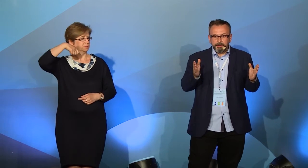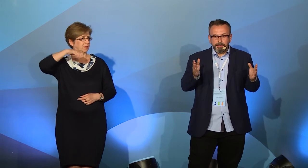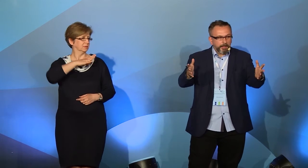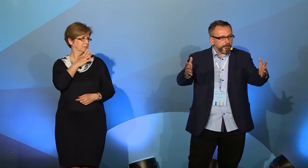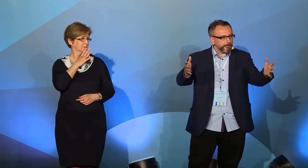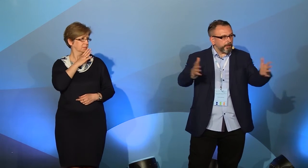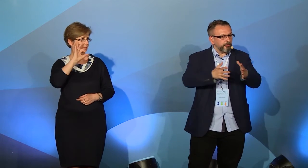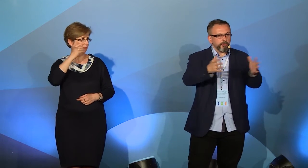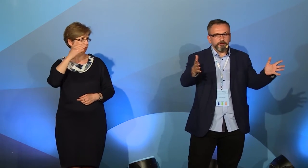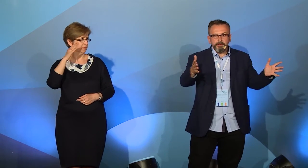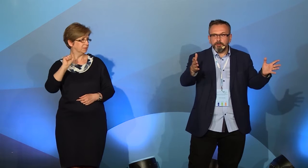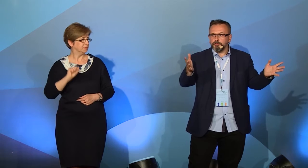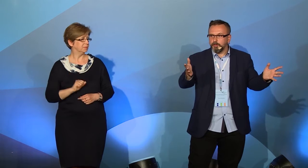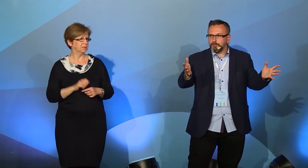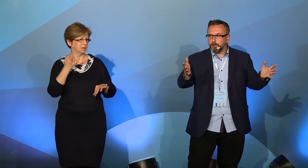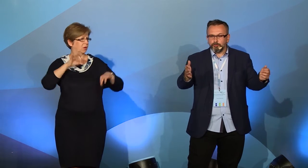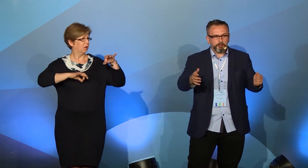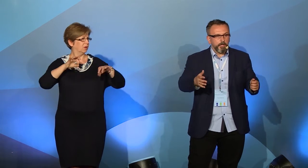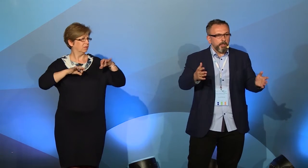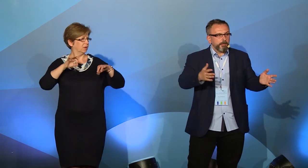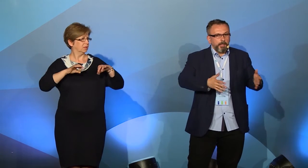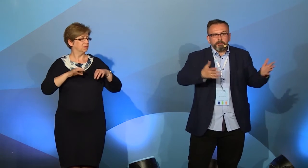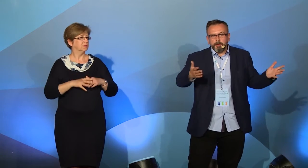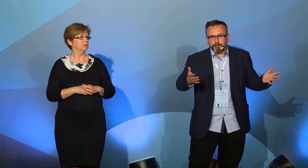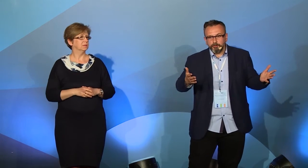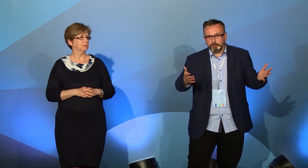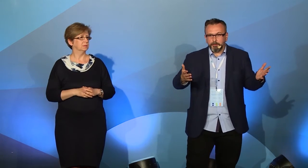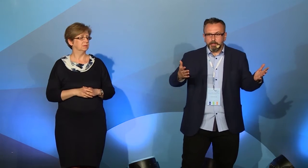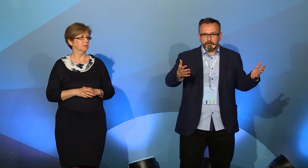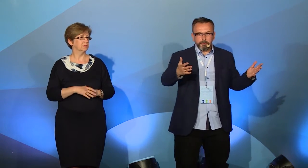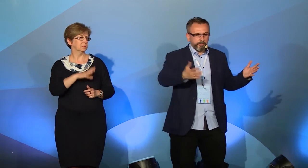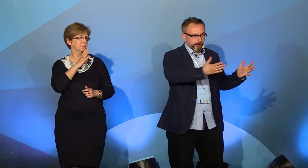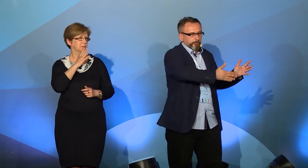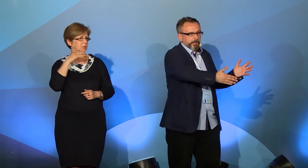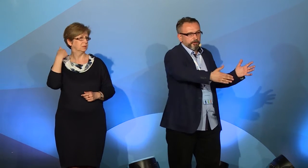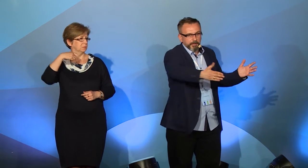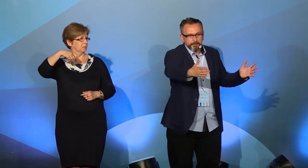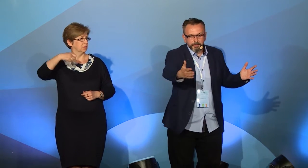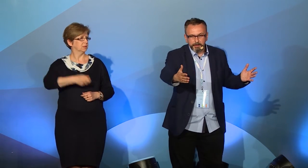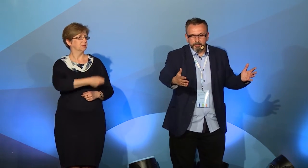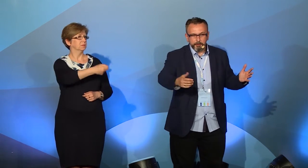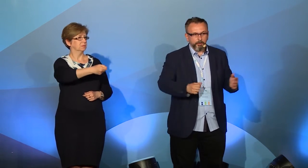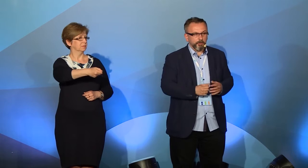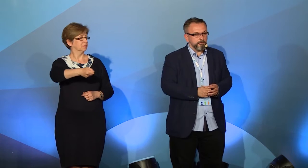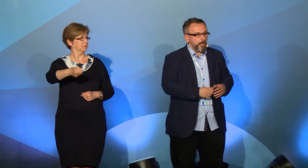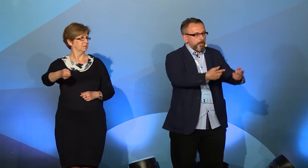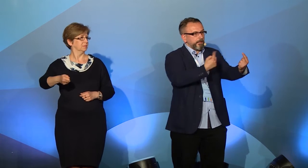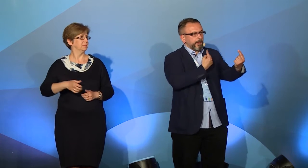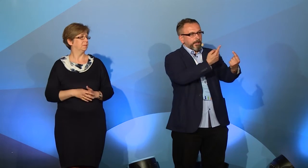na jakiejś konwencji czy wiecu wyborczym, jak to mają w zwyczaju amerykańscy prezydenci, podawał ręce wyborcom. Nagle